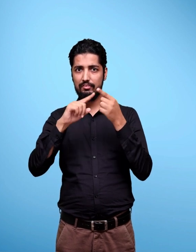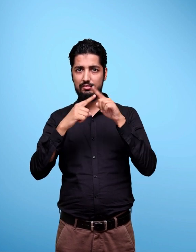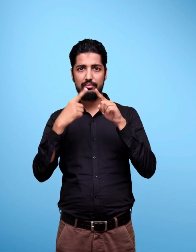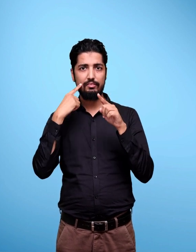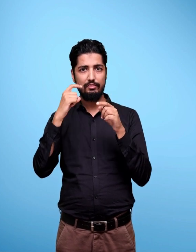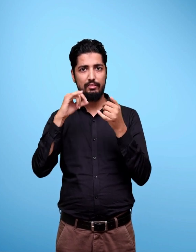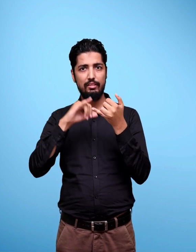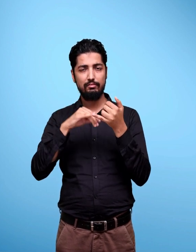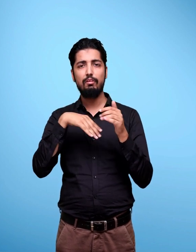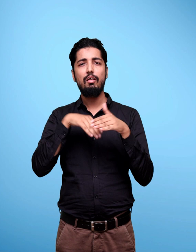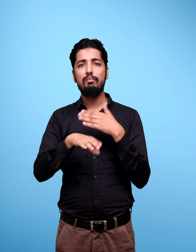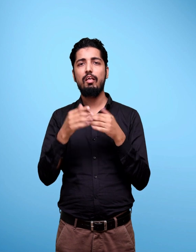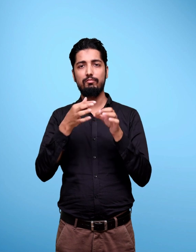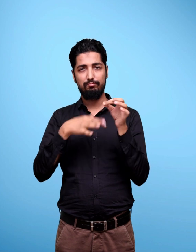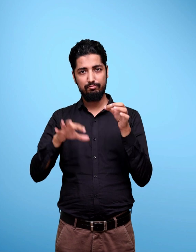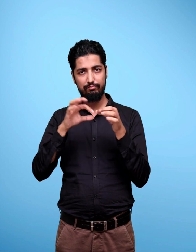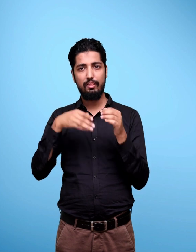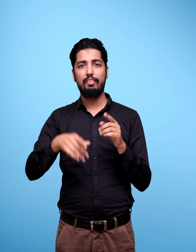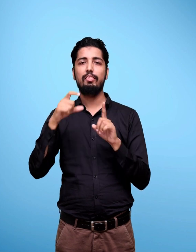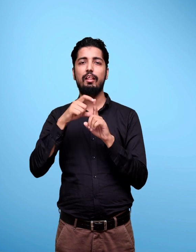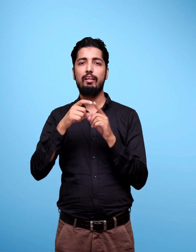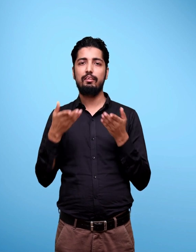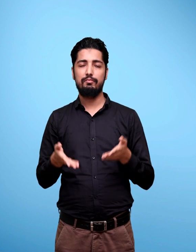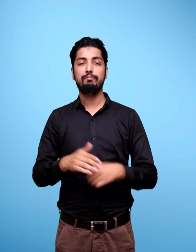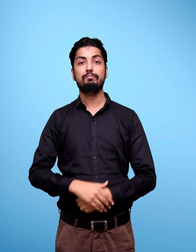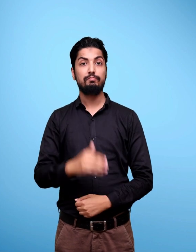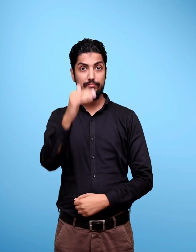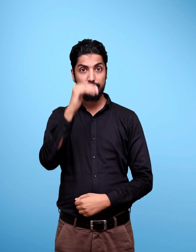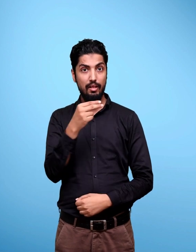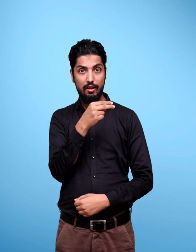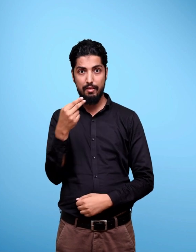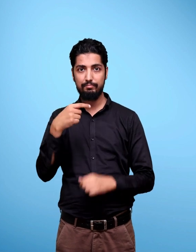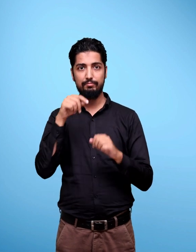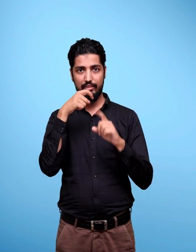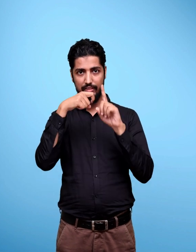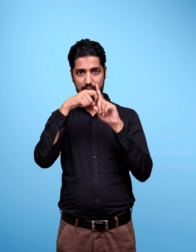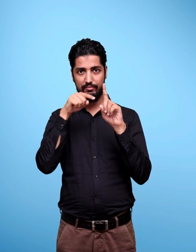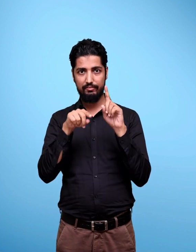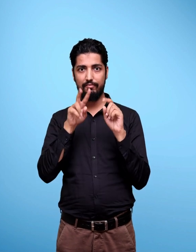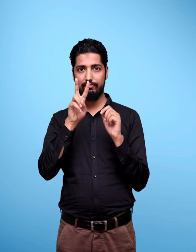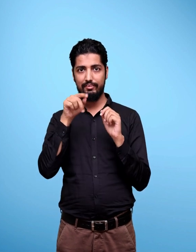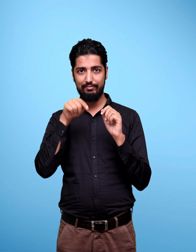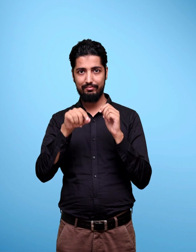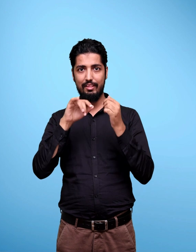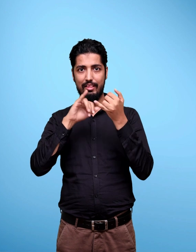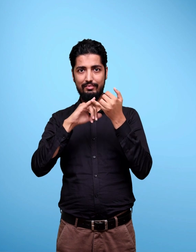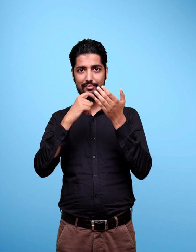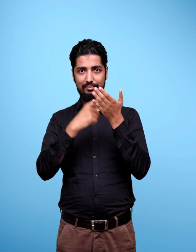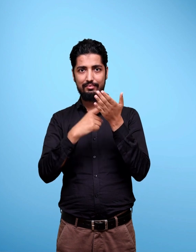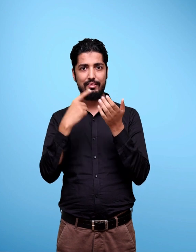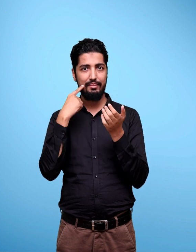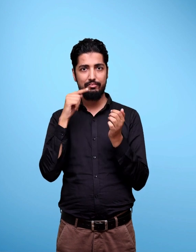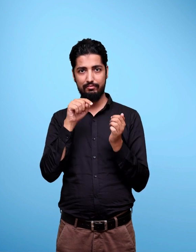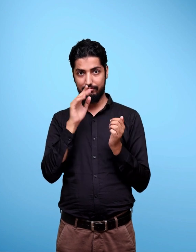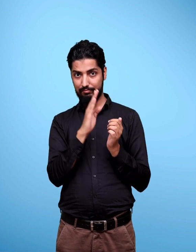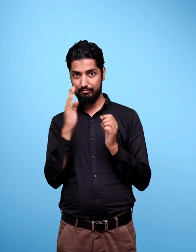NCERT New Delhi KV Sridevi Assistant Professor Department Of